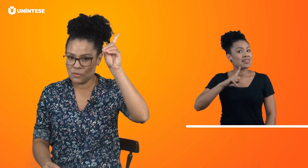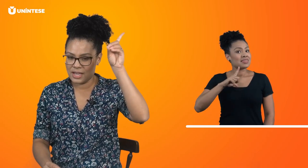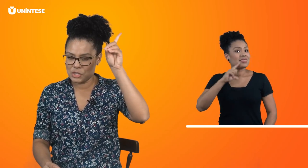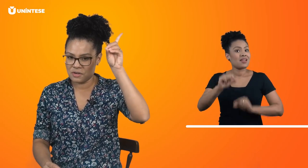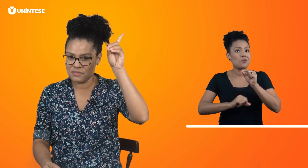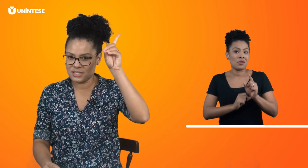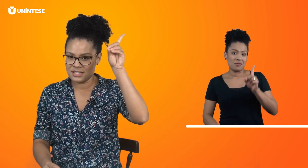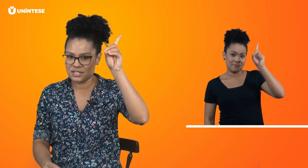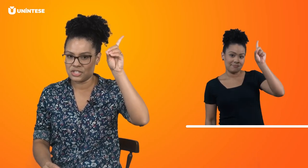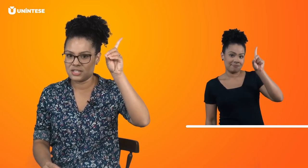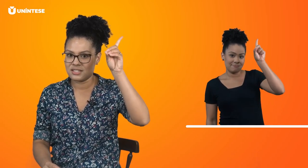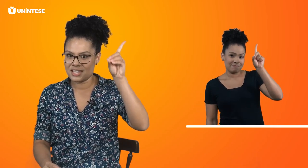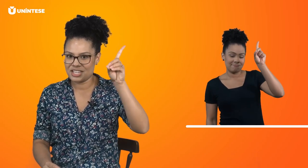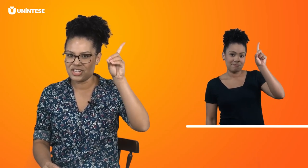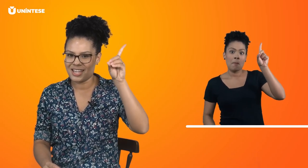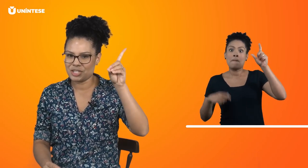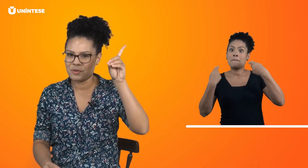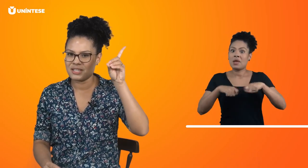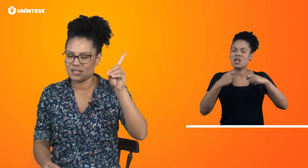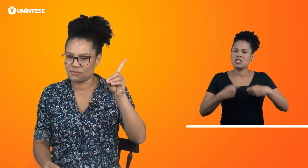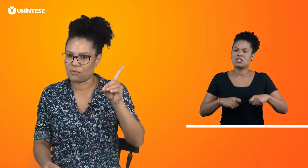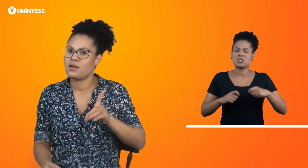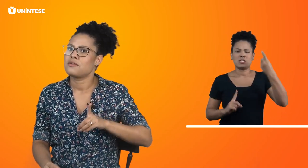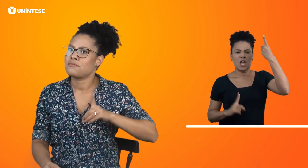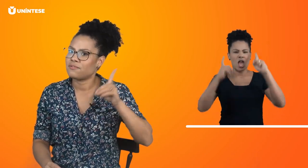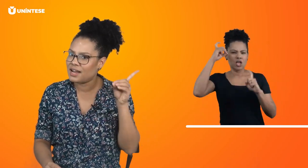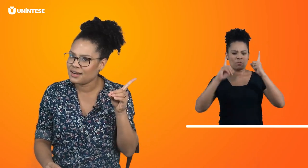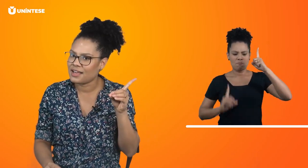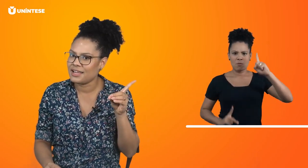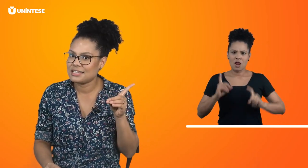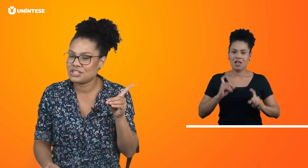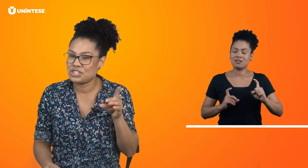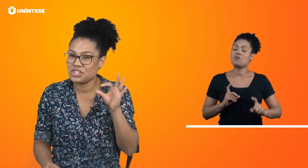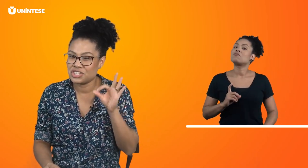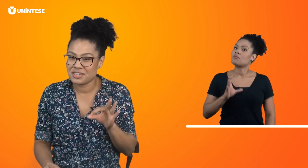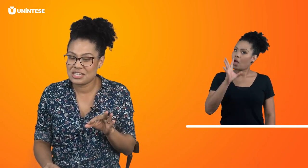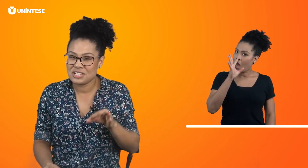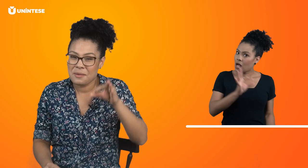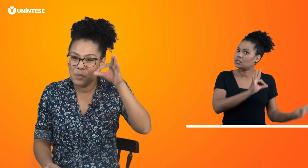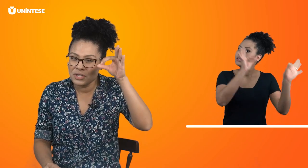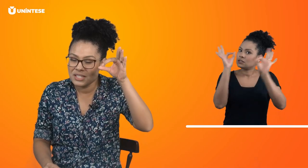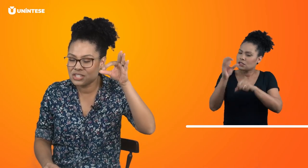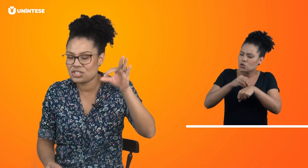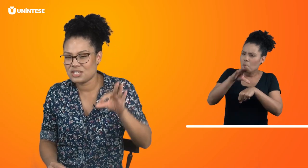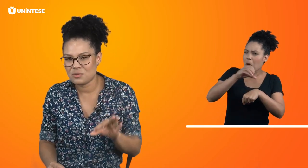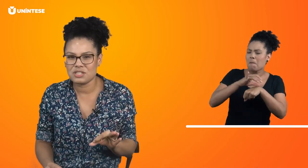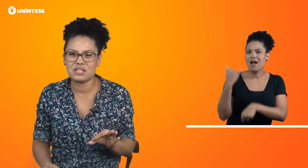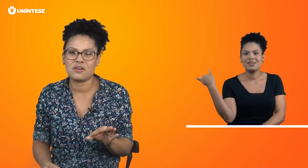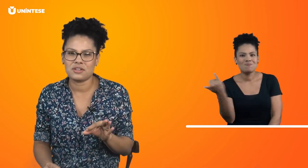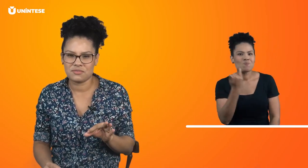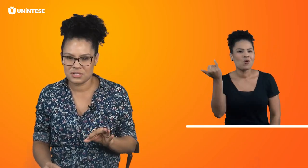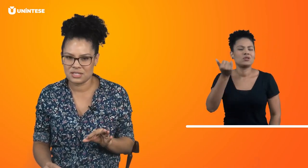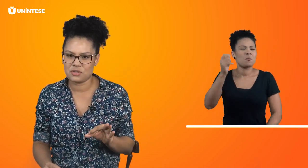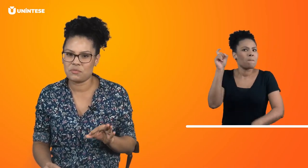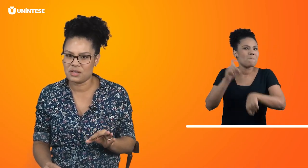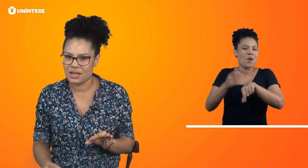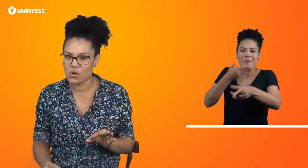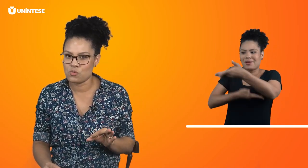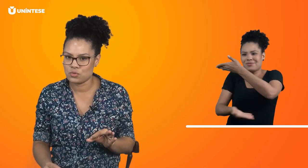no card pra você assistir, seja expressivo. Vai lá e assiste dicas importantíssimas na hora de você se comunicar com um